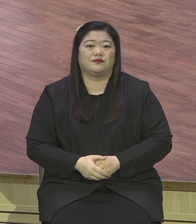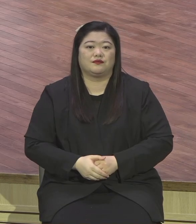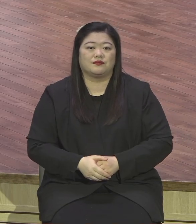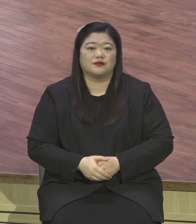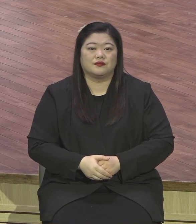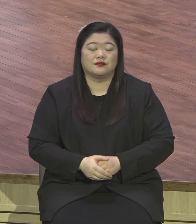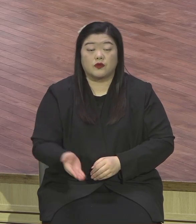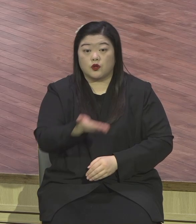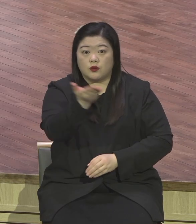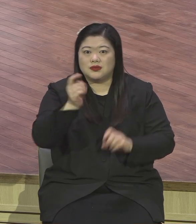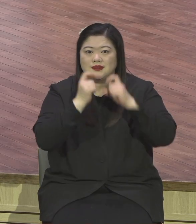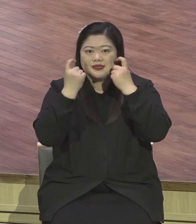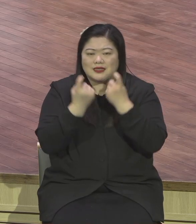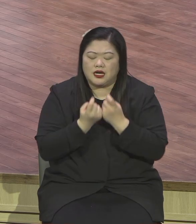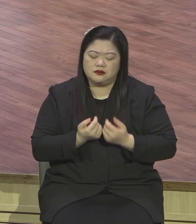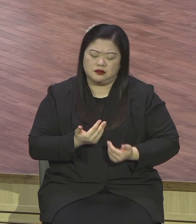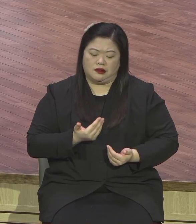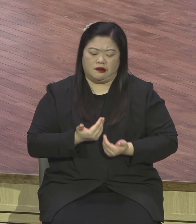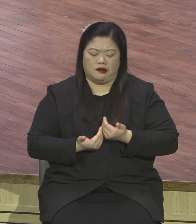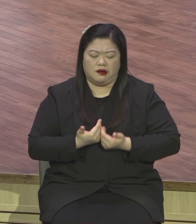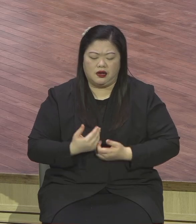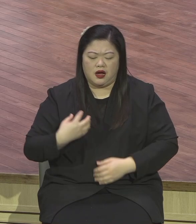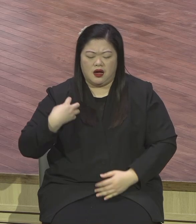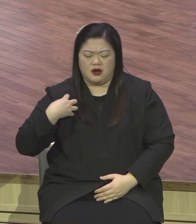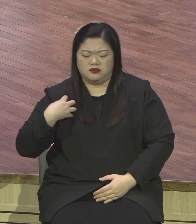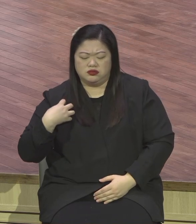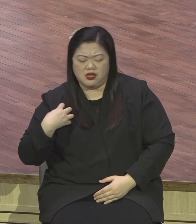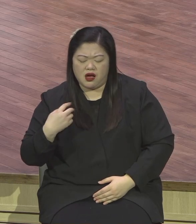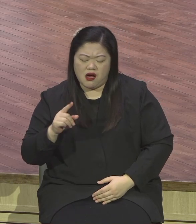무거운 짐들을 다 벗겨 주시겠다는 약속이에요.